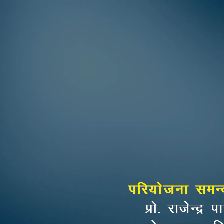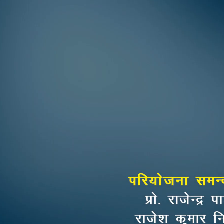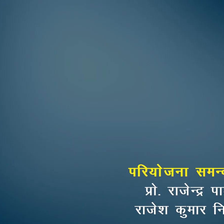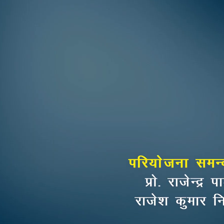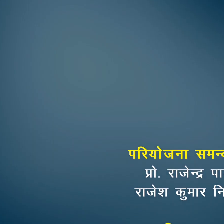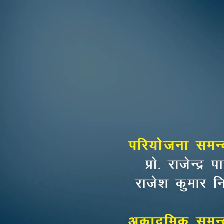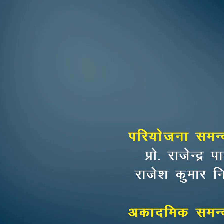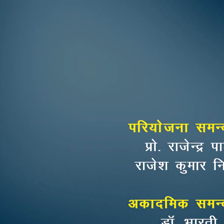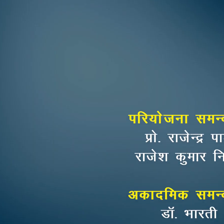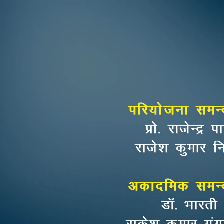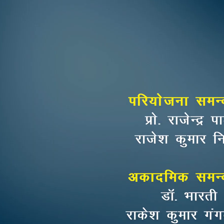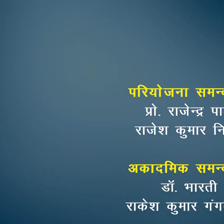प्रवज़ को